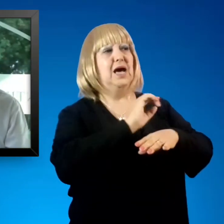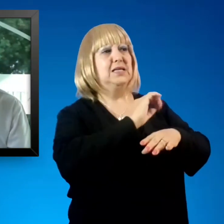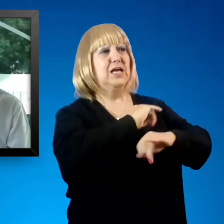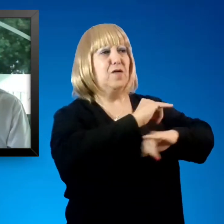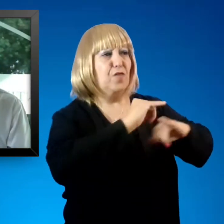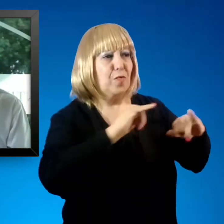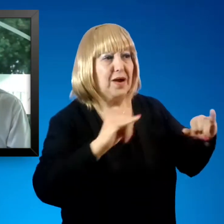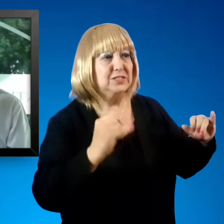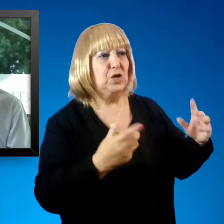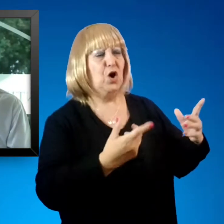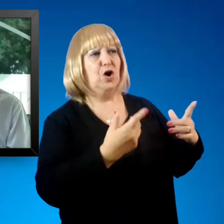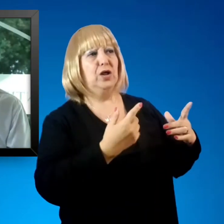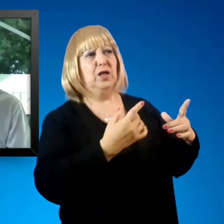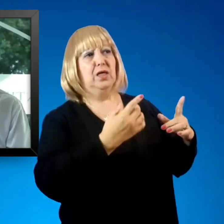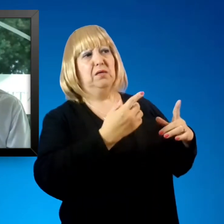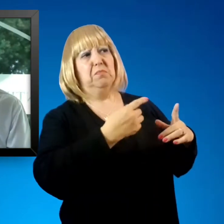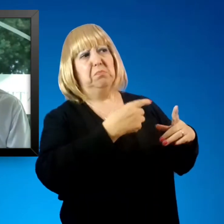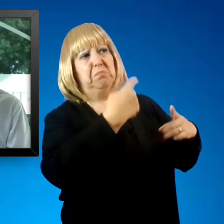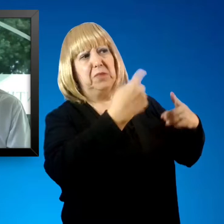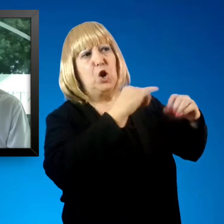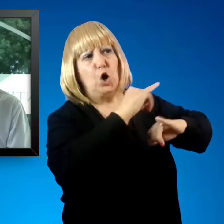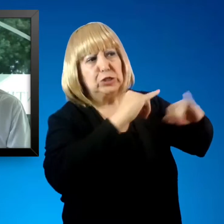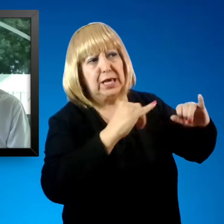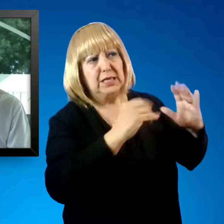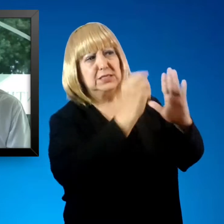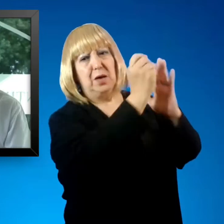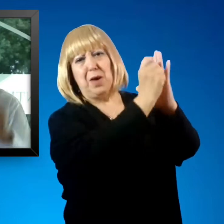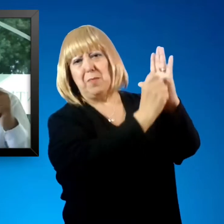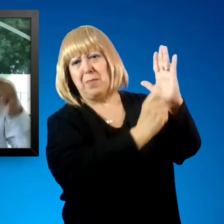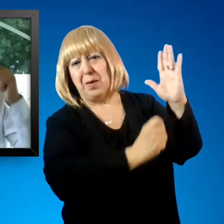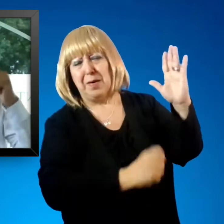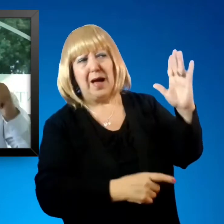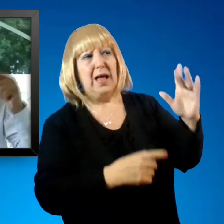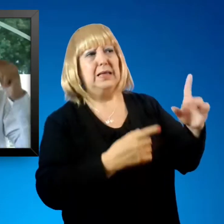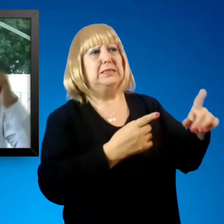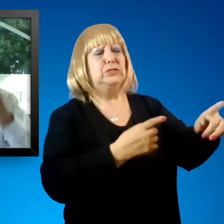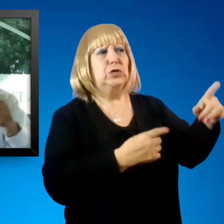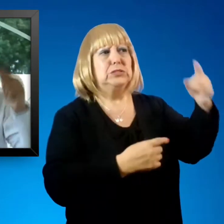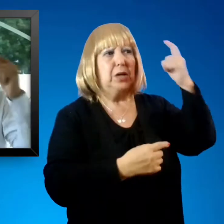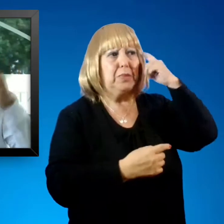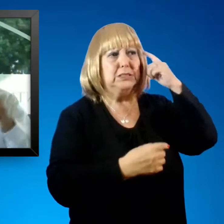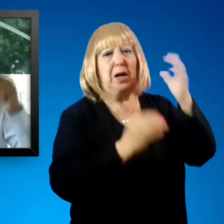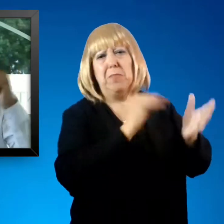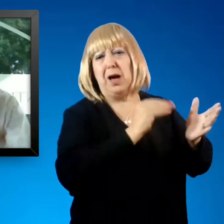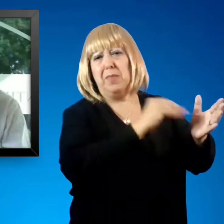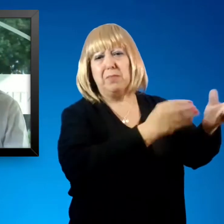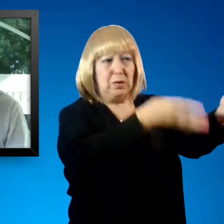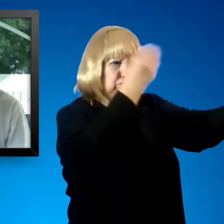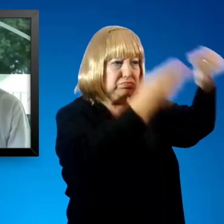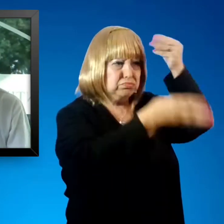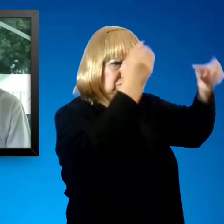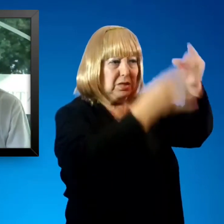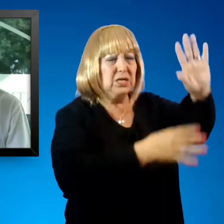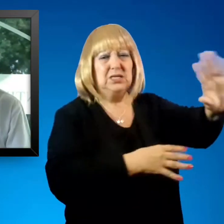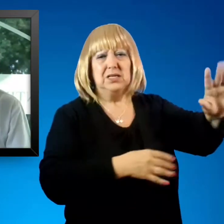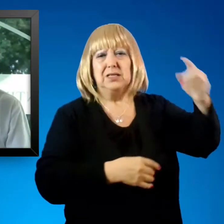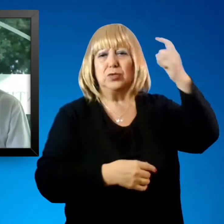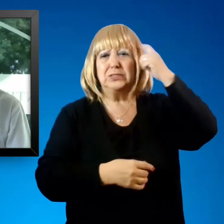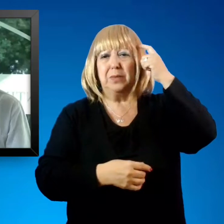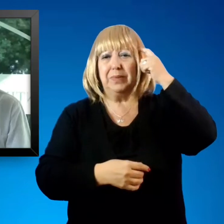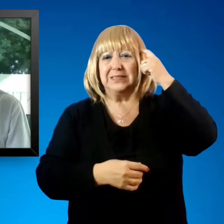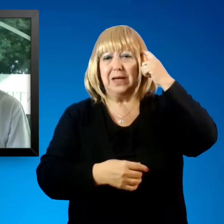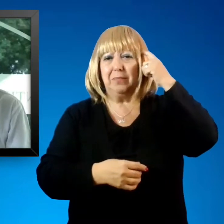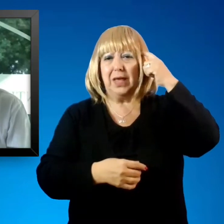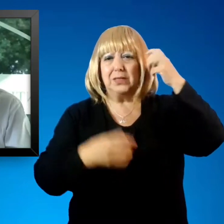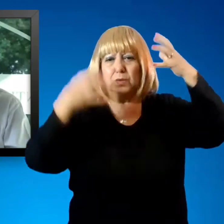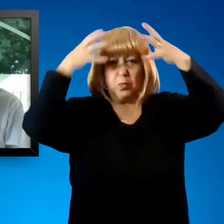información de fuentes no confiables, eso aumenta la probabilidad de pensar que vamos a tener la posibilidad de